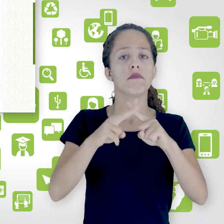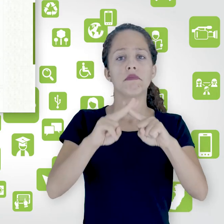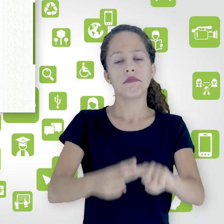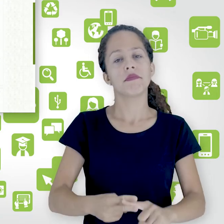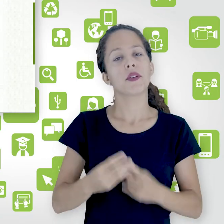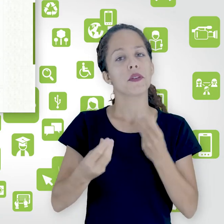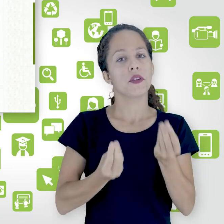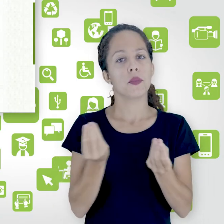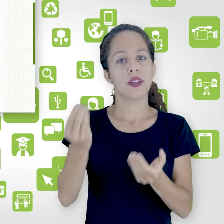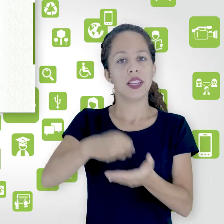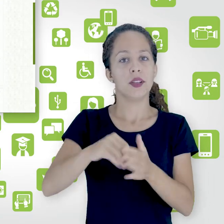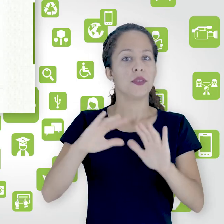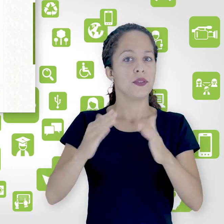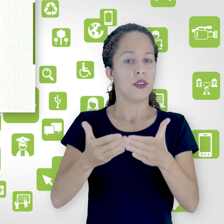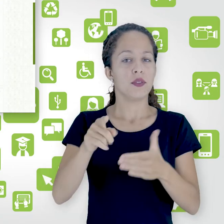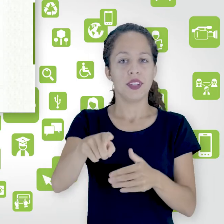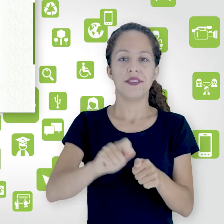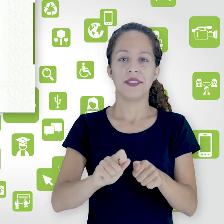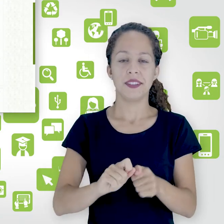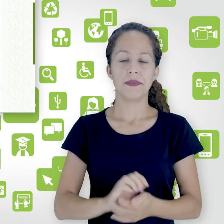as configurações que você já fez